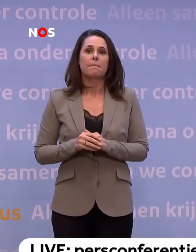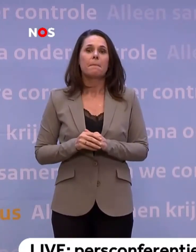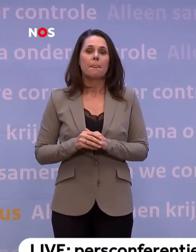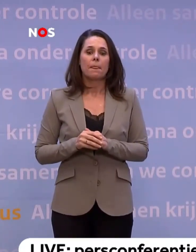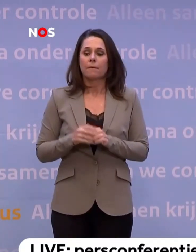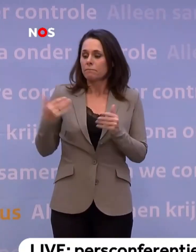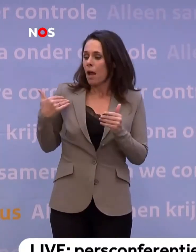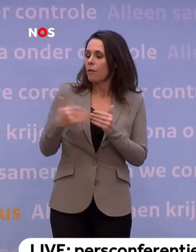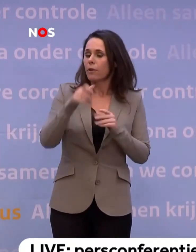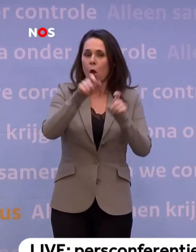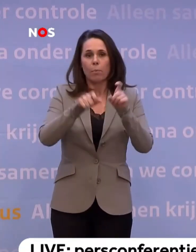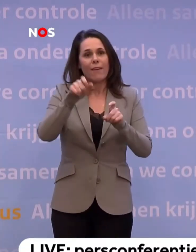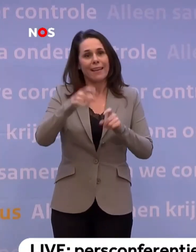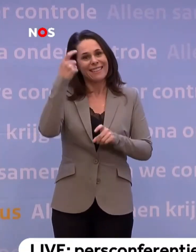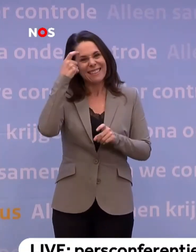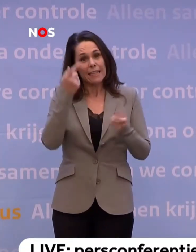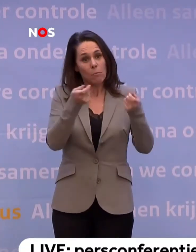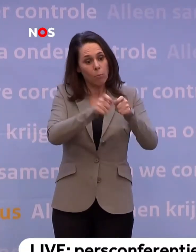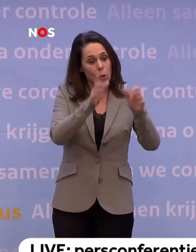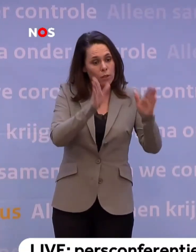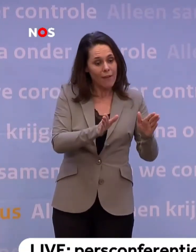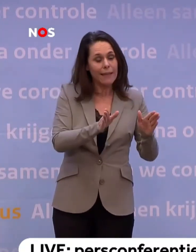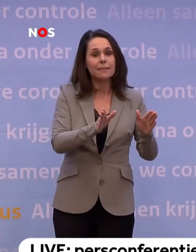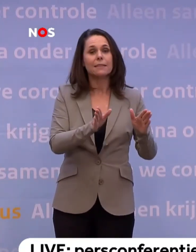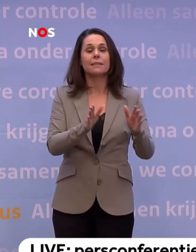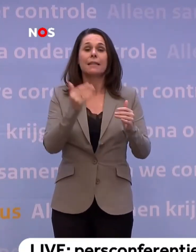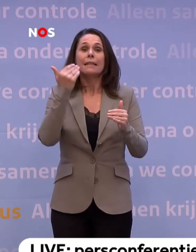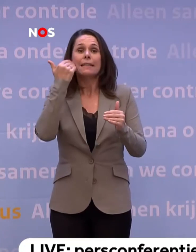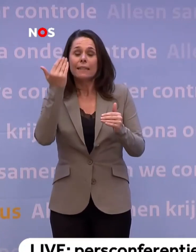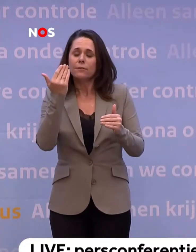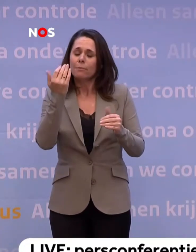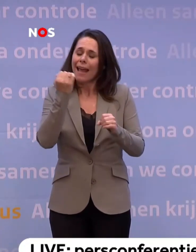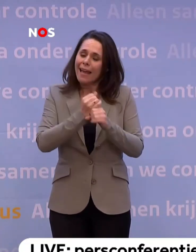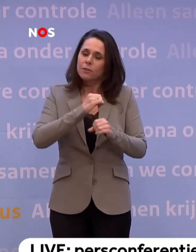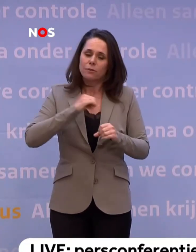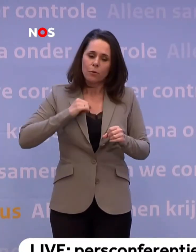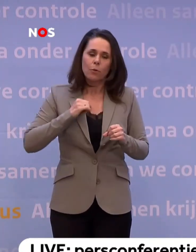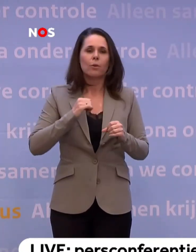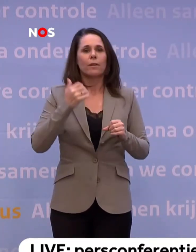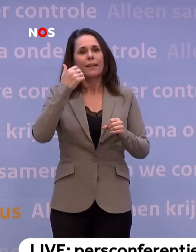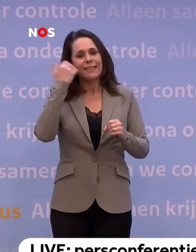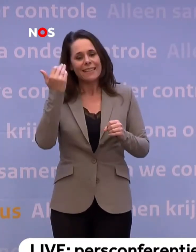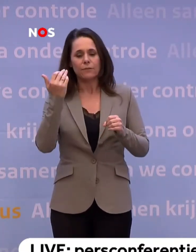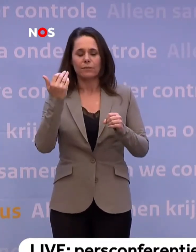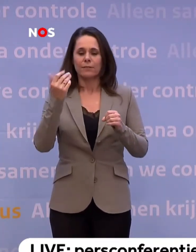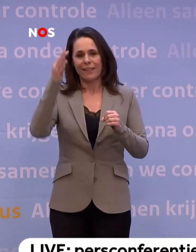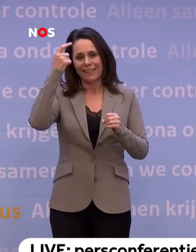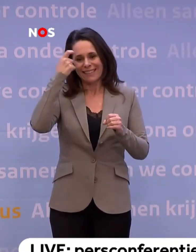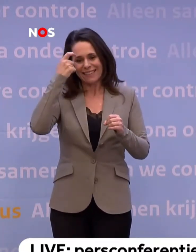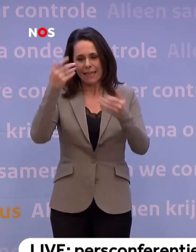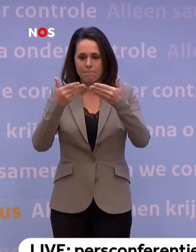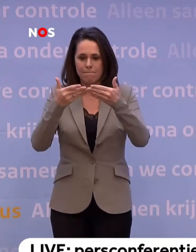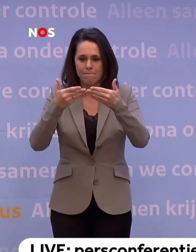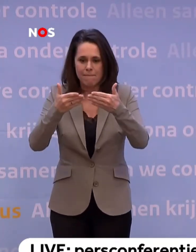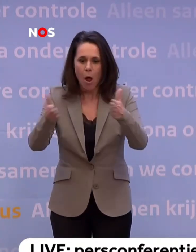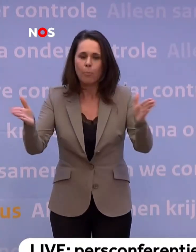afgelopen weken slim op slot zijn gegaan... ...zou je het liefst, maar het is nu nog echt te vroeg... ...maar zou je het liefst ook weer slim van het slot afgaan. Daarvoor